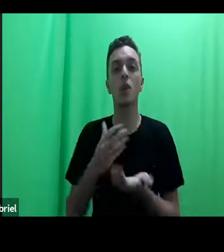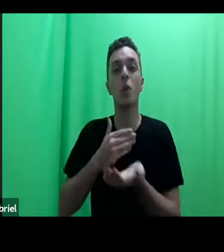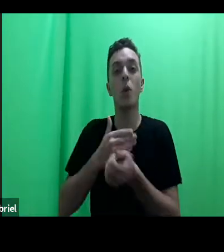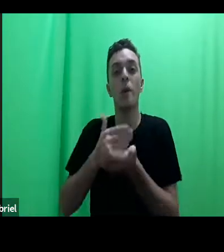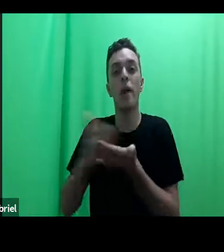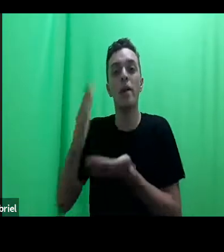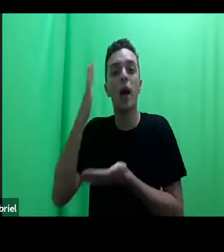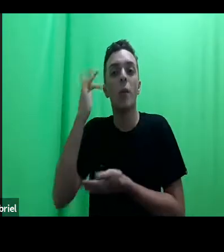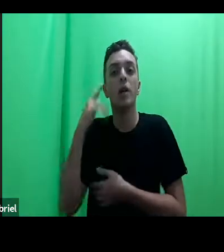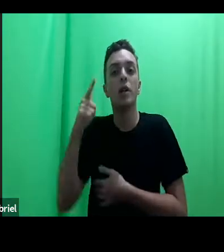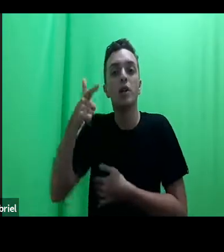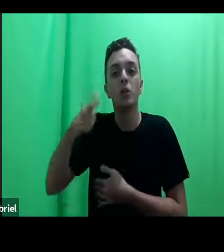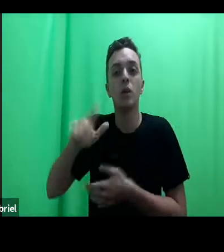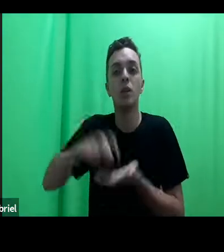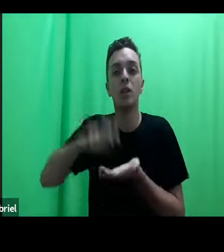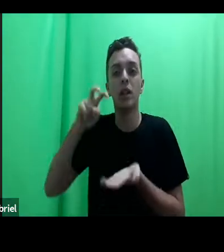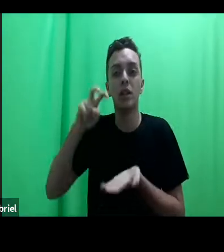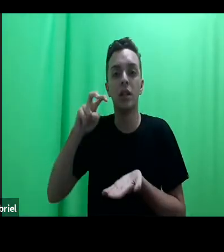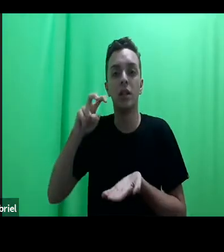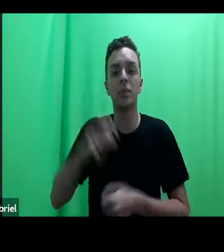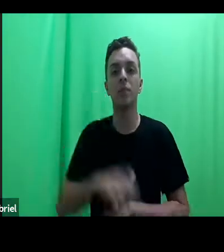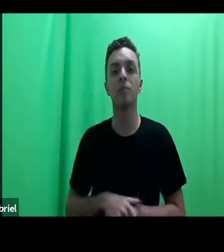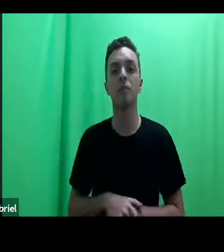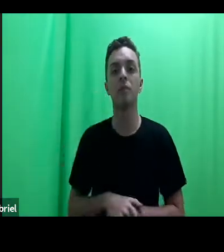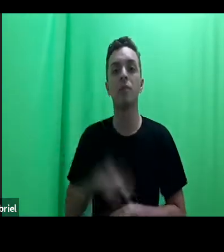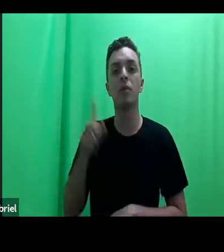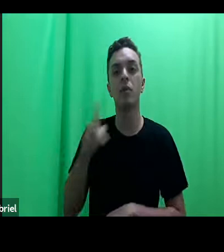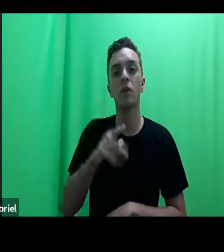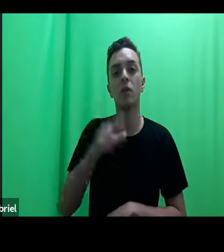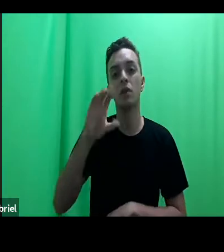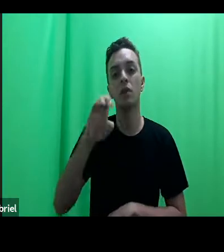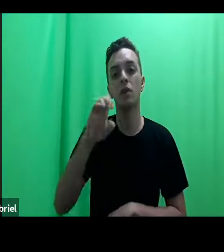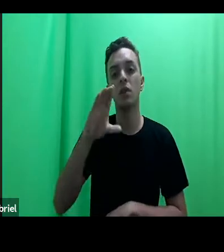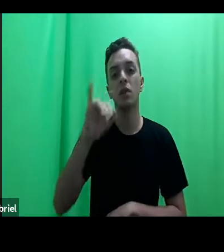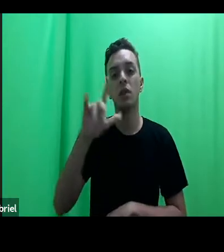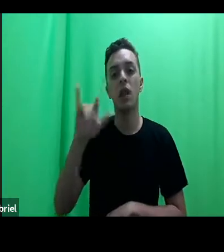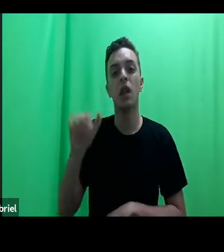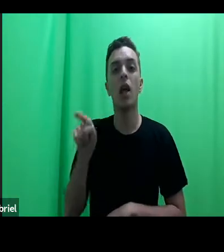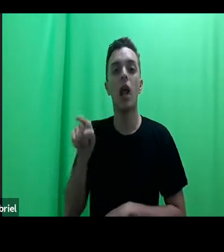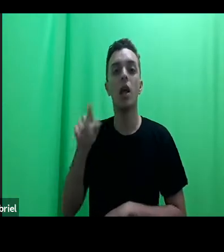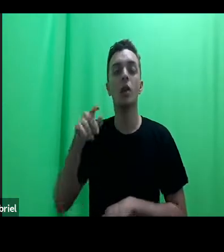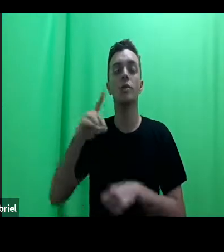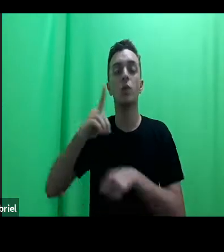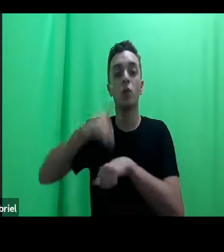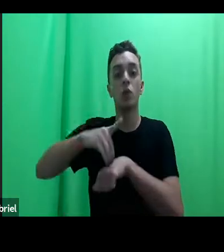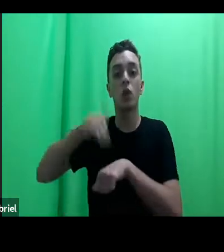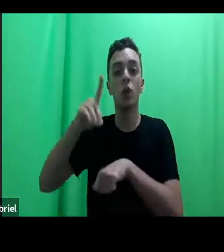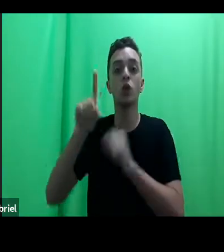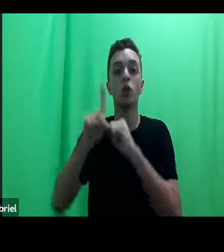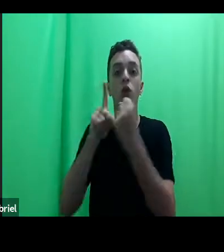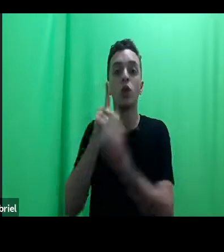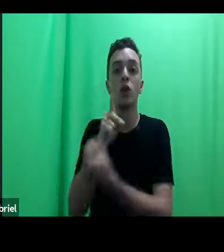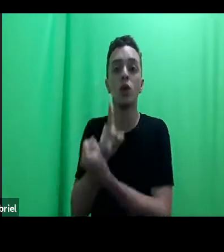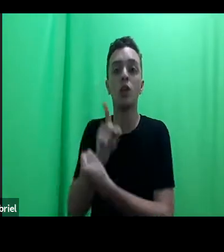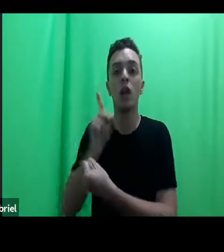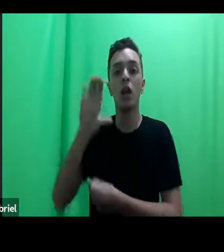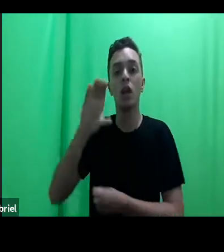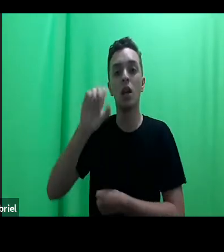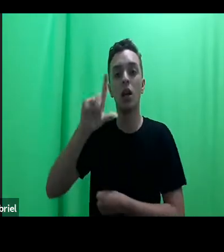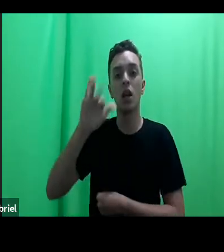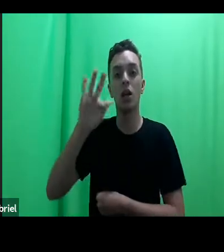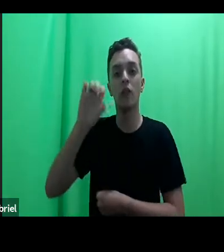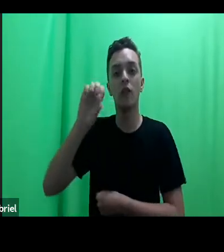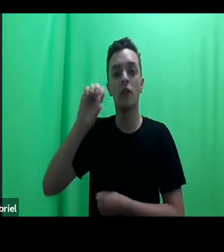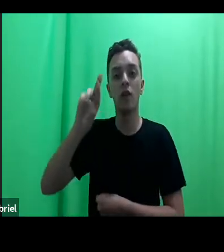logo pela manhã. A professora Cecília dos Santos, ela é doutora em sociologia pela Universidade da Califórnia, ela é mestre em direito pela